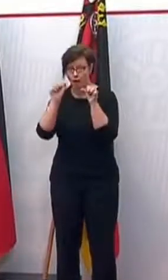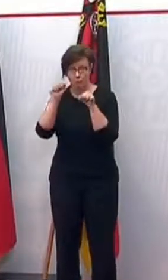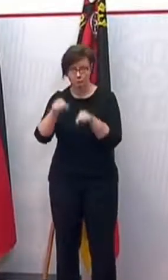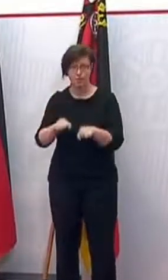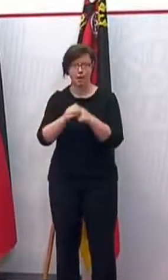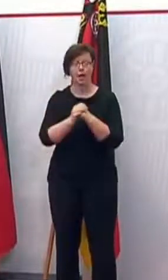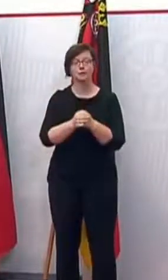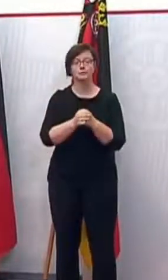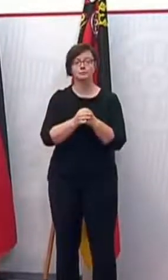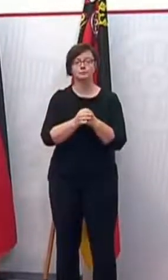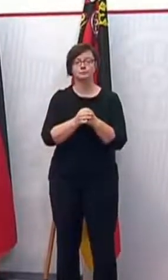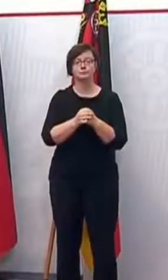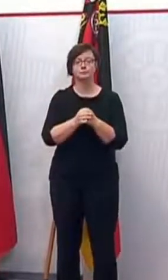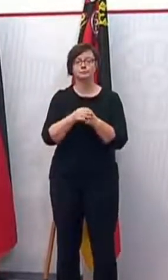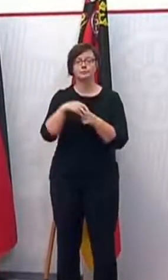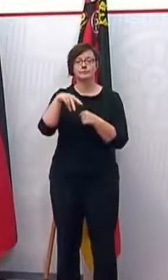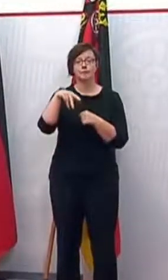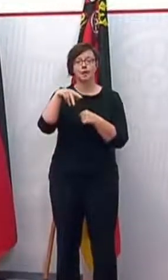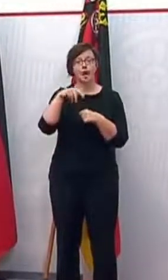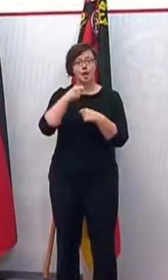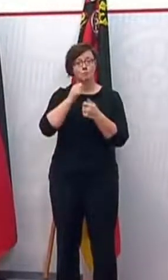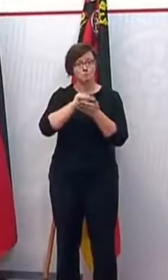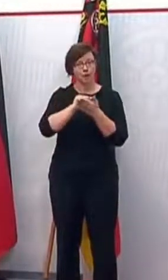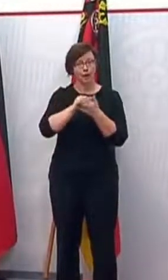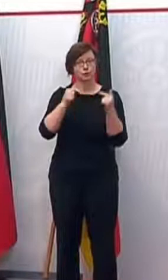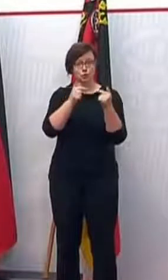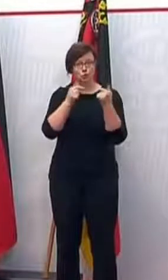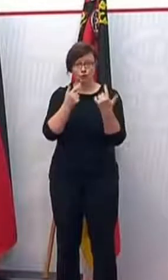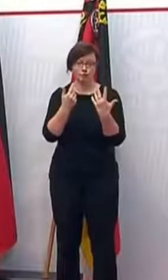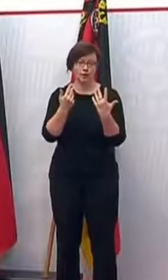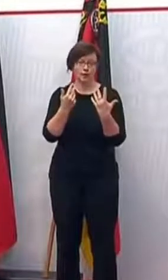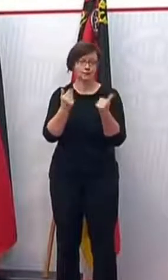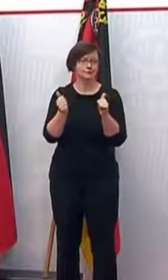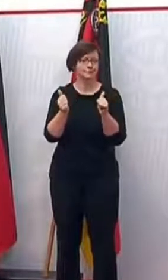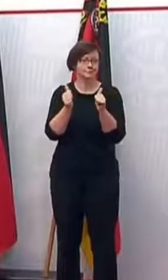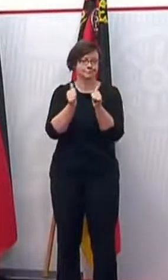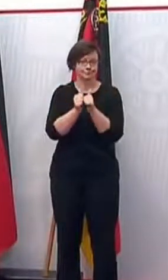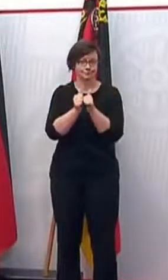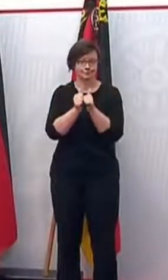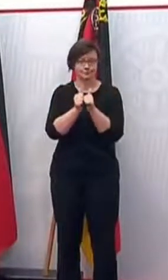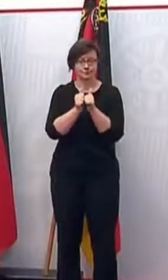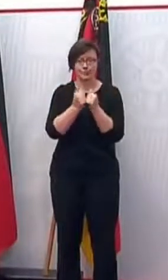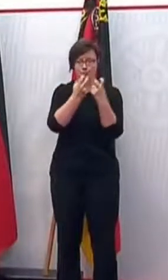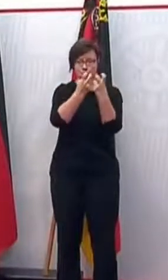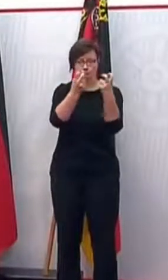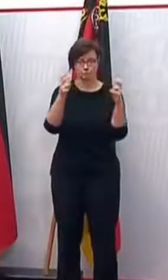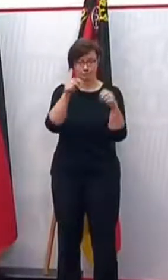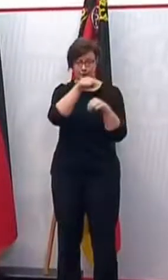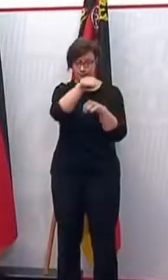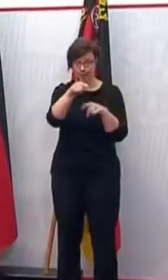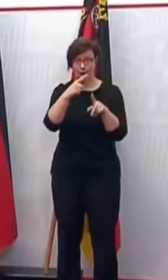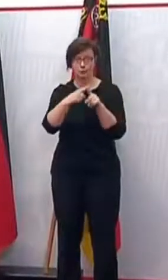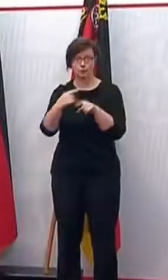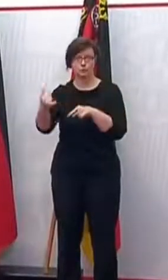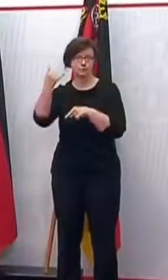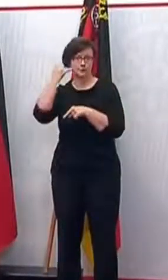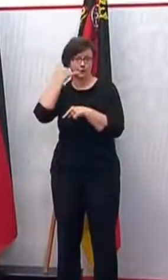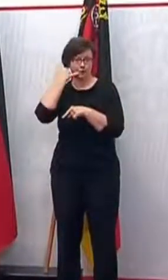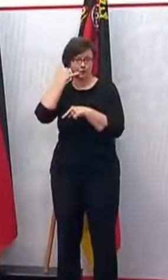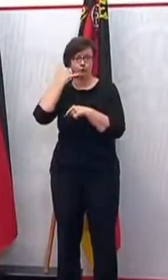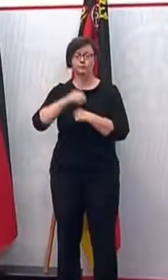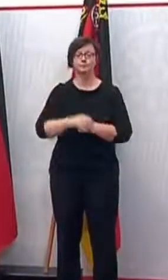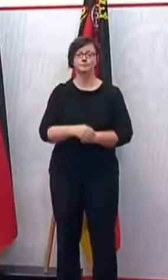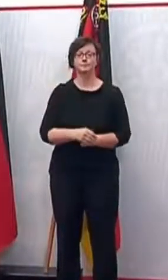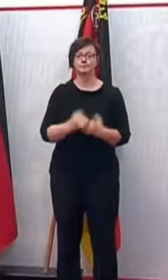Die PK ist hybrid. Das heißt, es sind auch Kolleginnen und Kollegen telefonisch zugeschaltet. Und